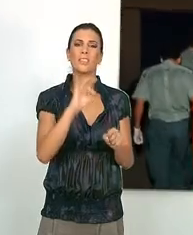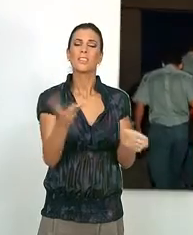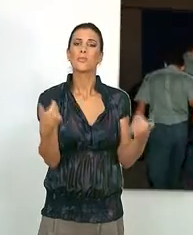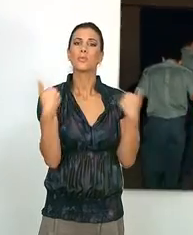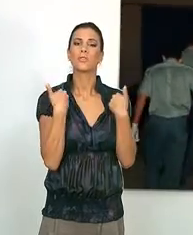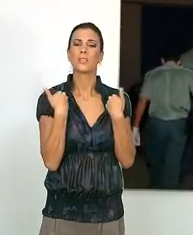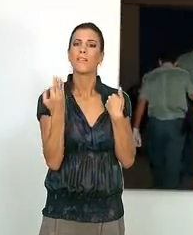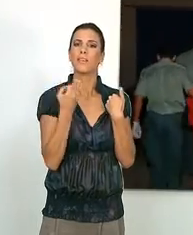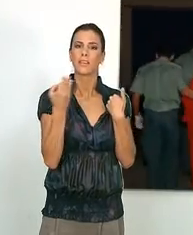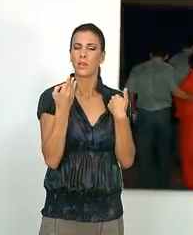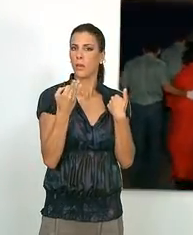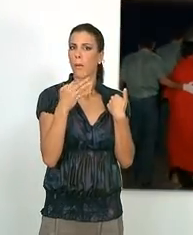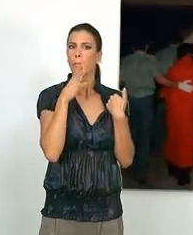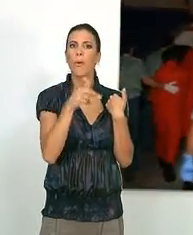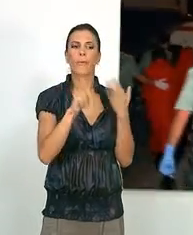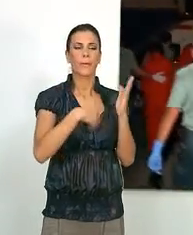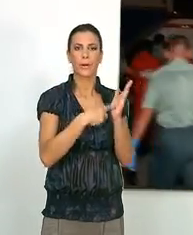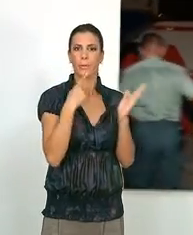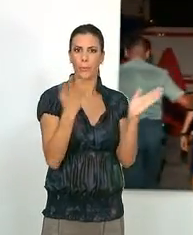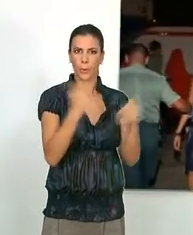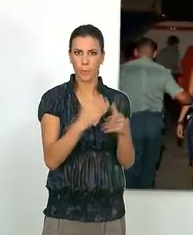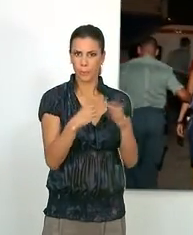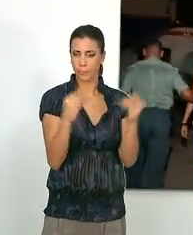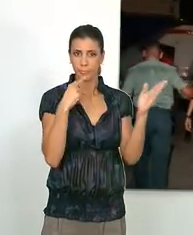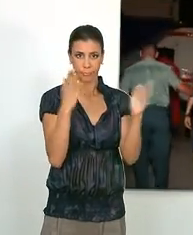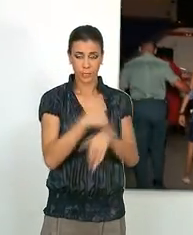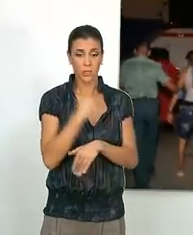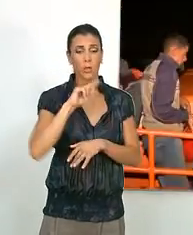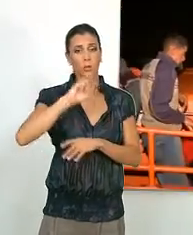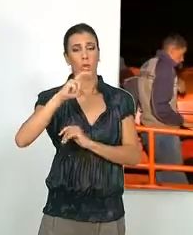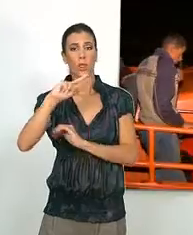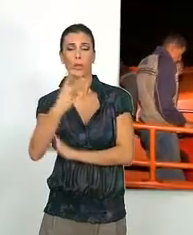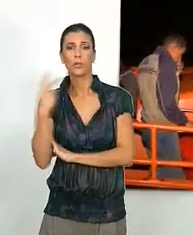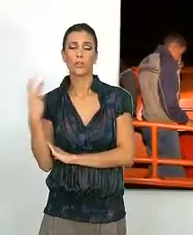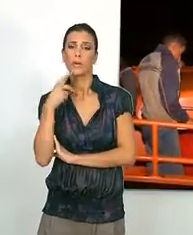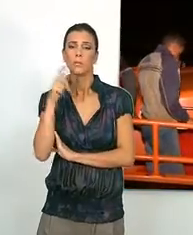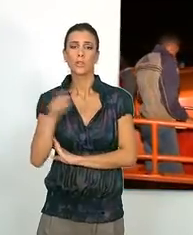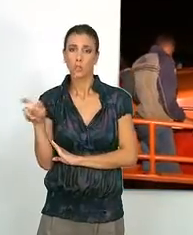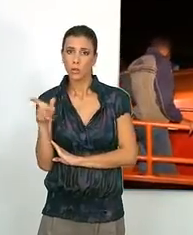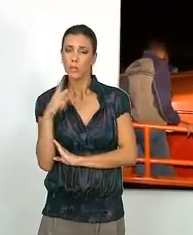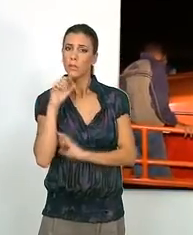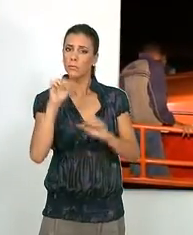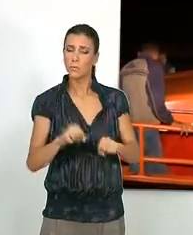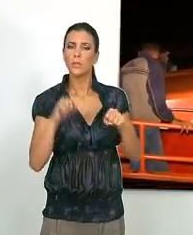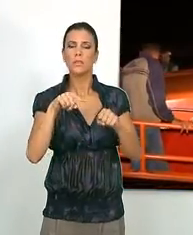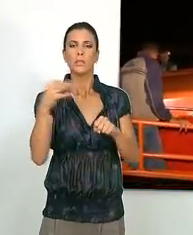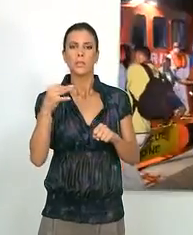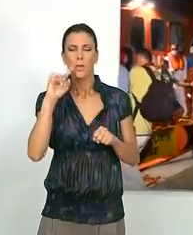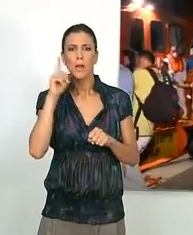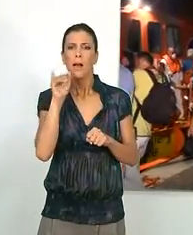responsable de la expedición ilegal. Otras dos personas que viajaban en la embarcación a las que se le encontraron